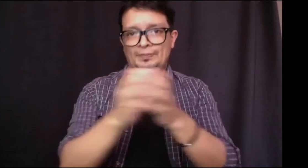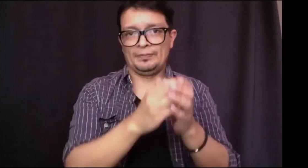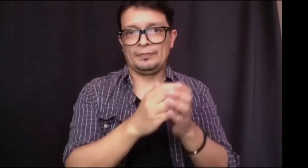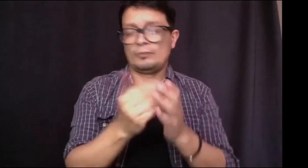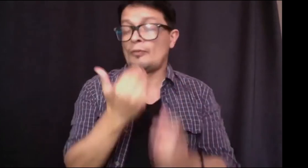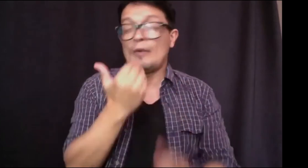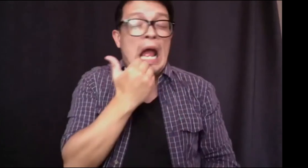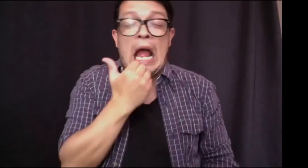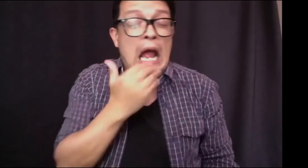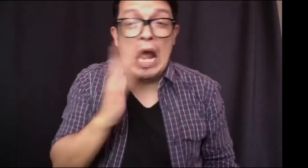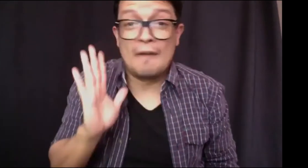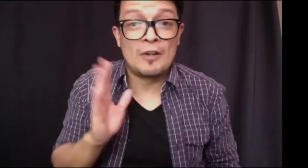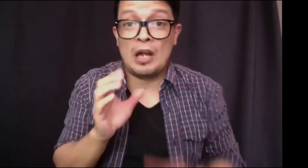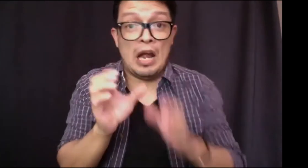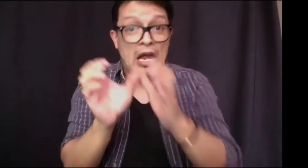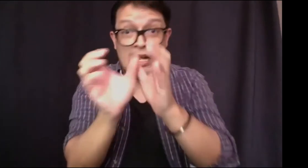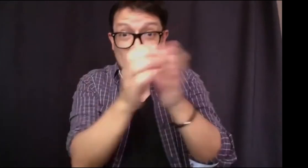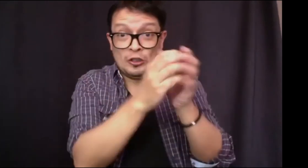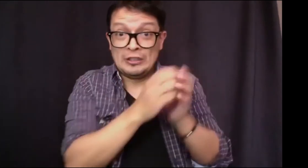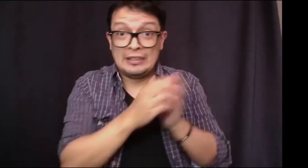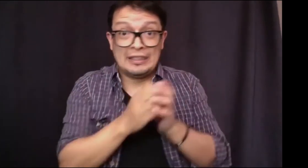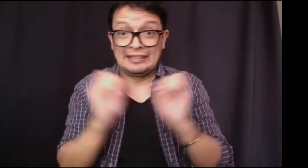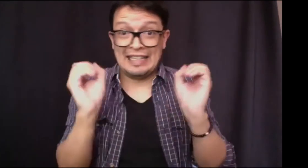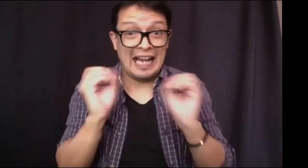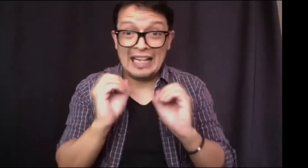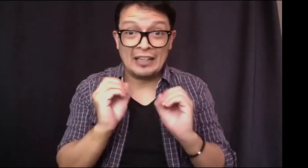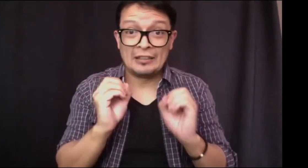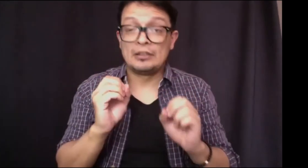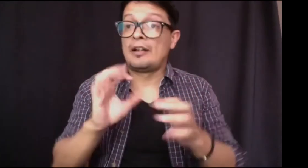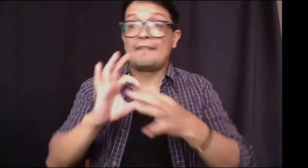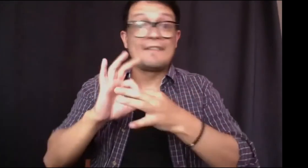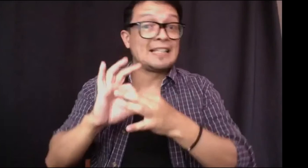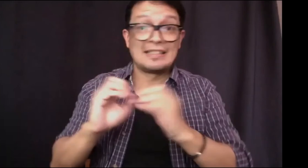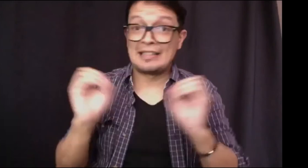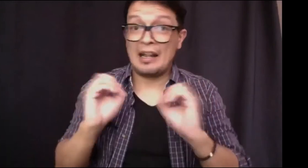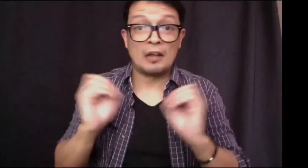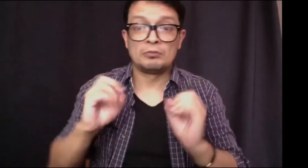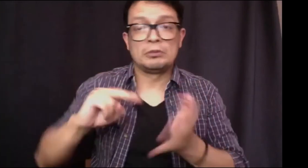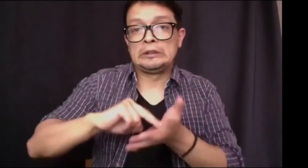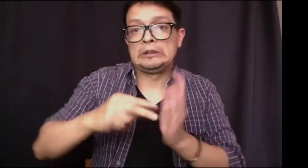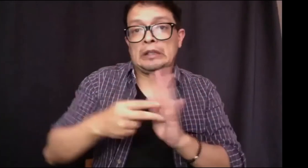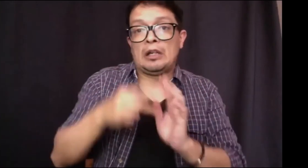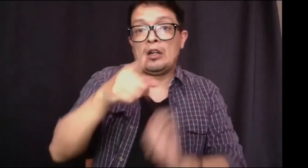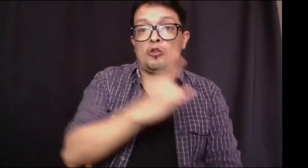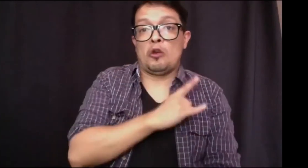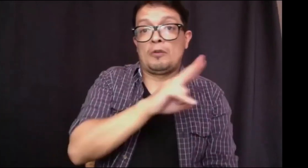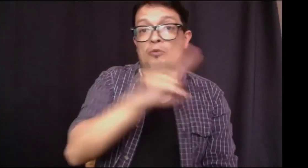a las asociaciones que desde anteriormente ya han venido trabajando unidas se han logrado estas cosas si no